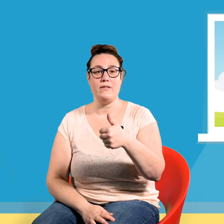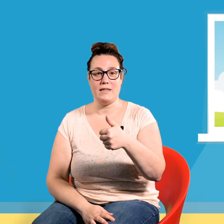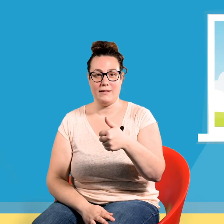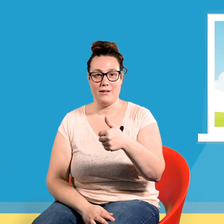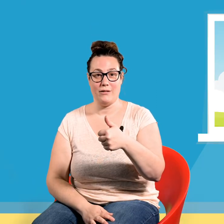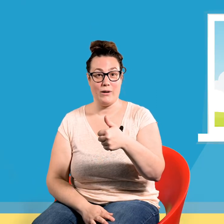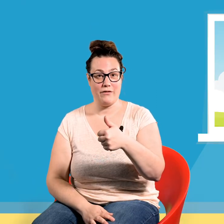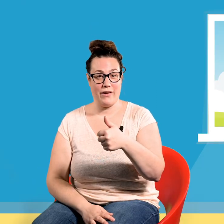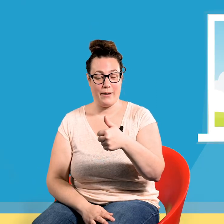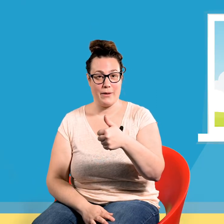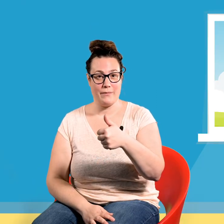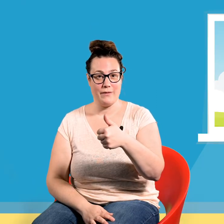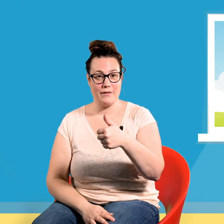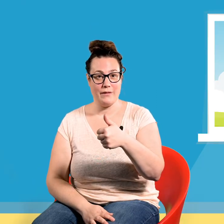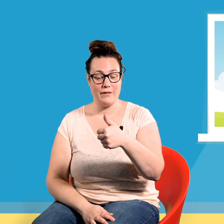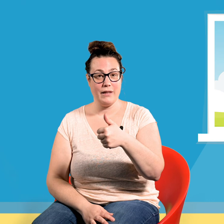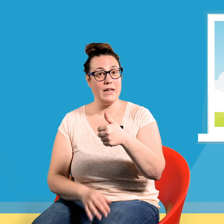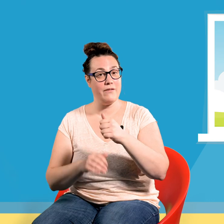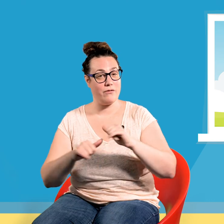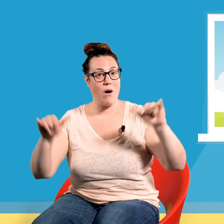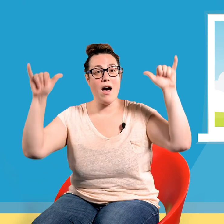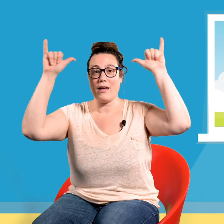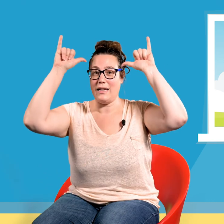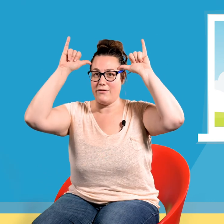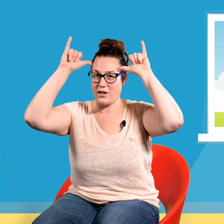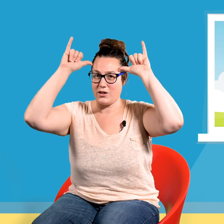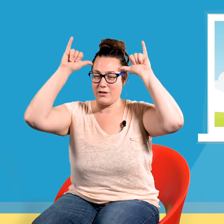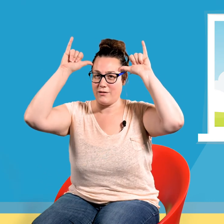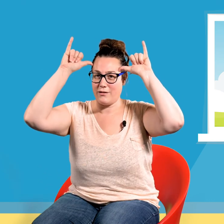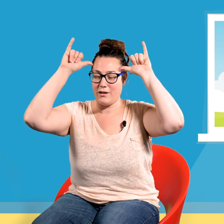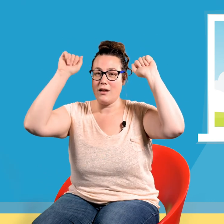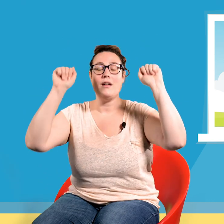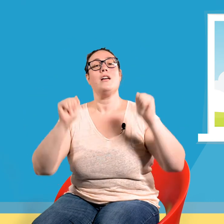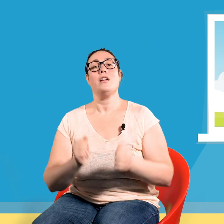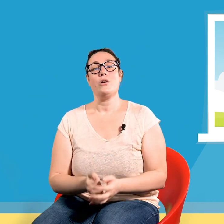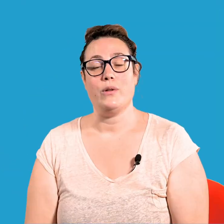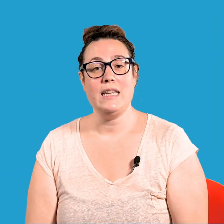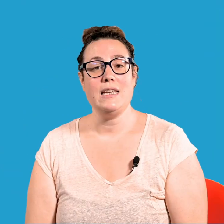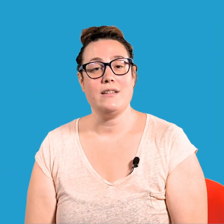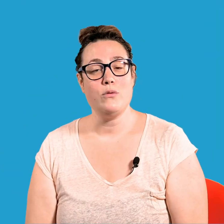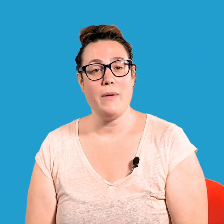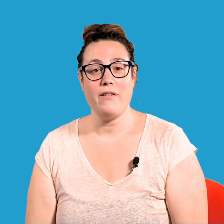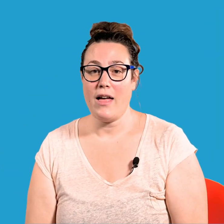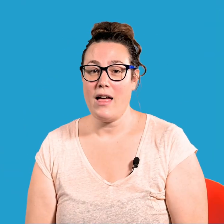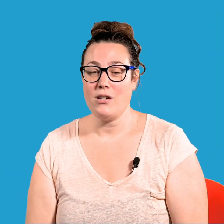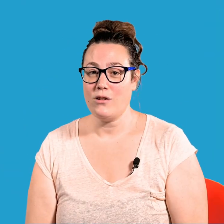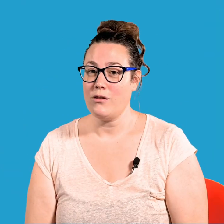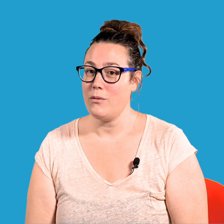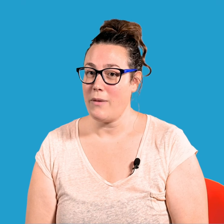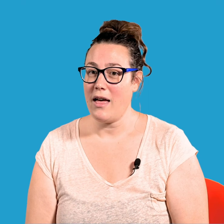visite de la ferme. Il va voir les vaches. Connaissez-vous ma vache ? Ma